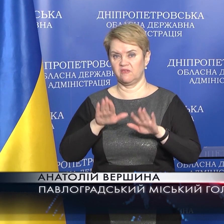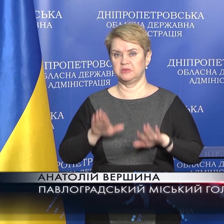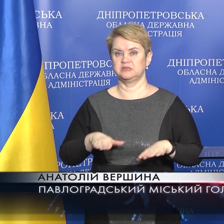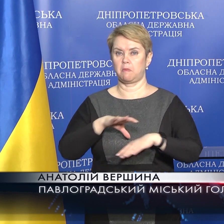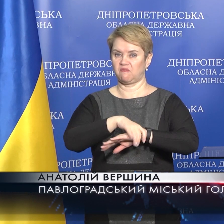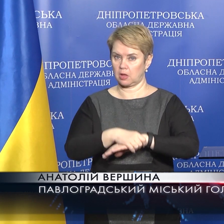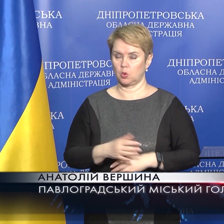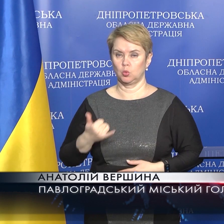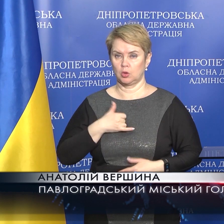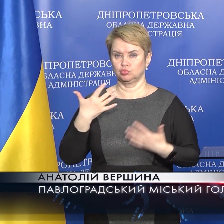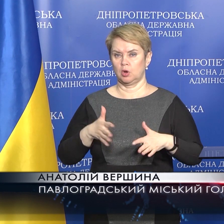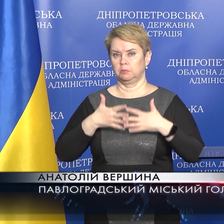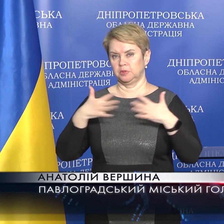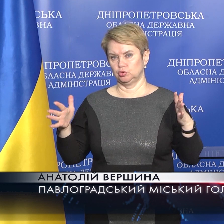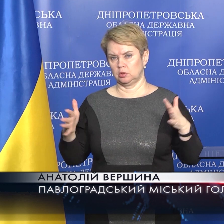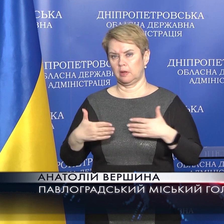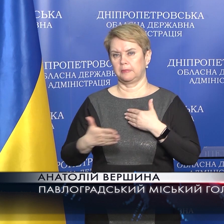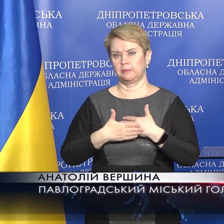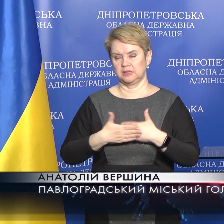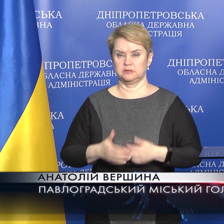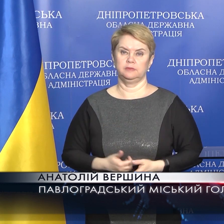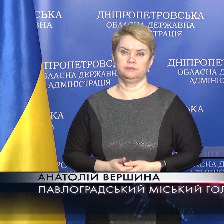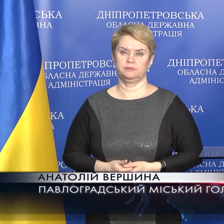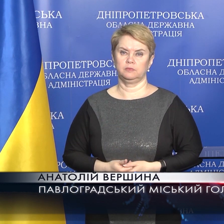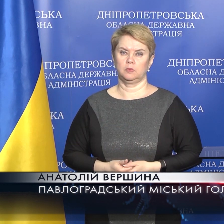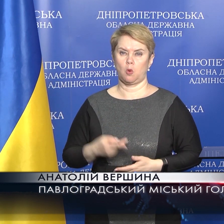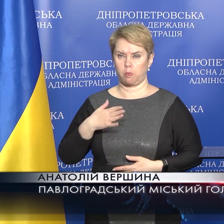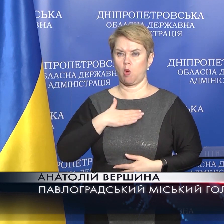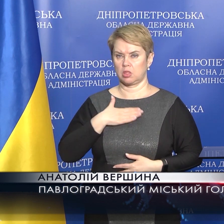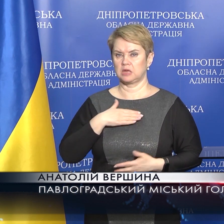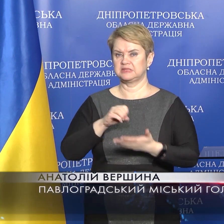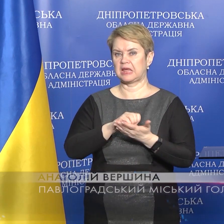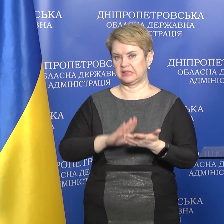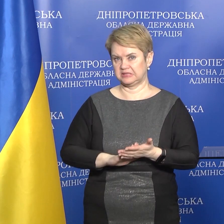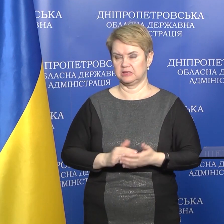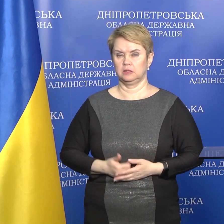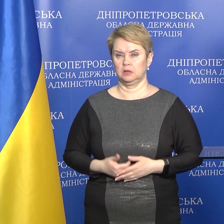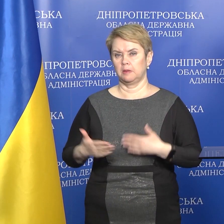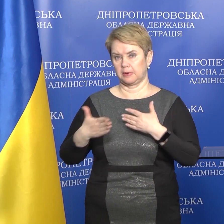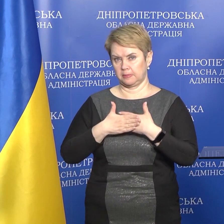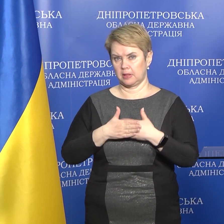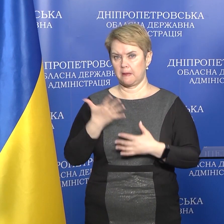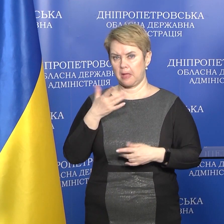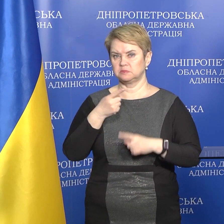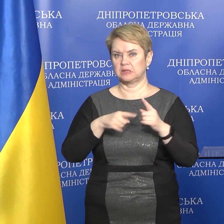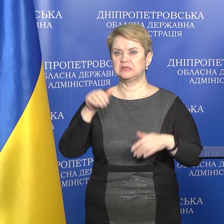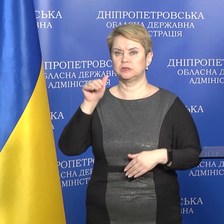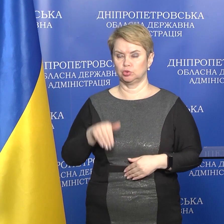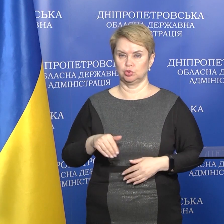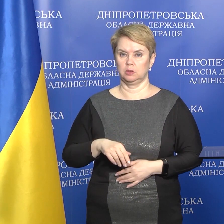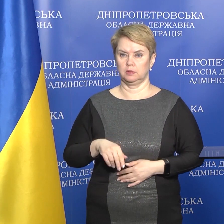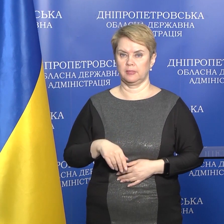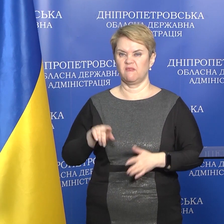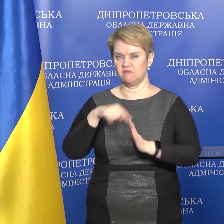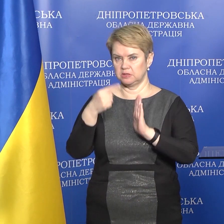місті Павлограді. У нас вже більше, десь приблизно, по нашій статистиці, десь приблизно 5,5 тисяч